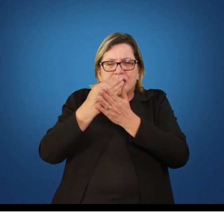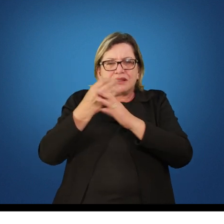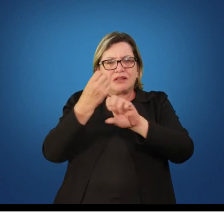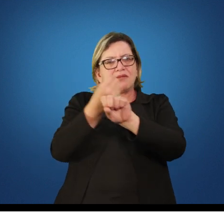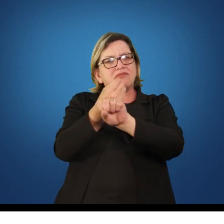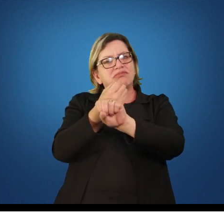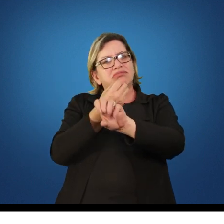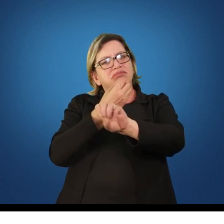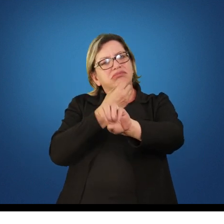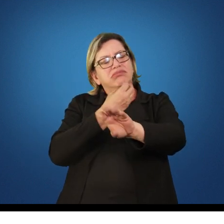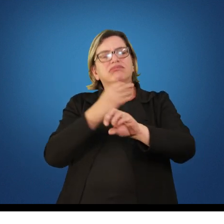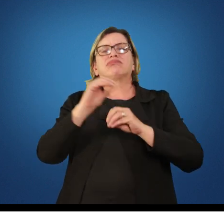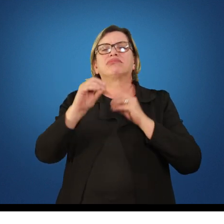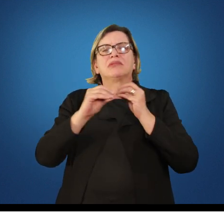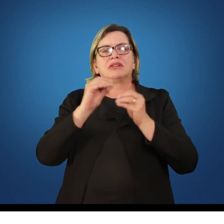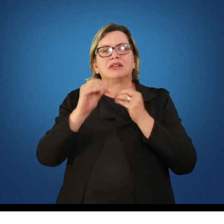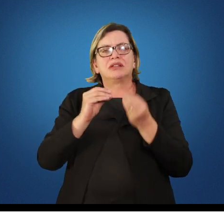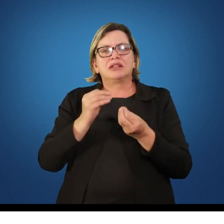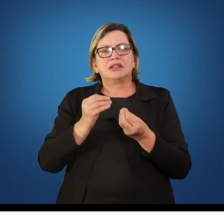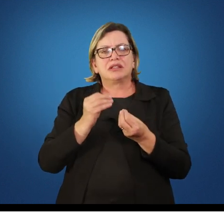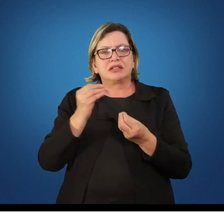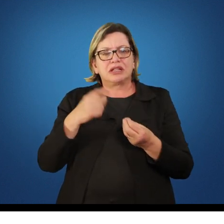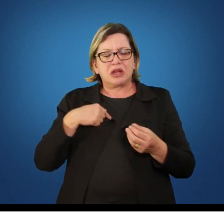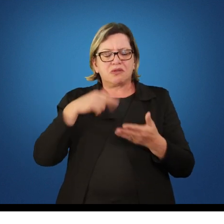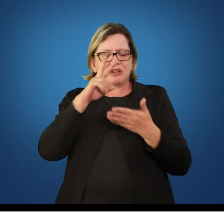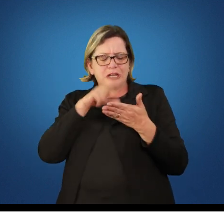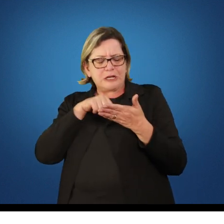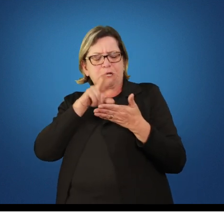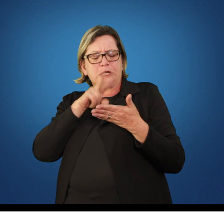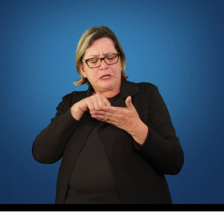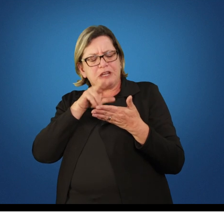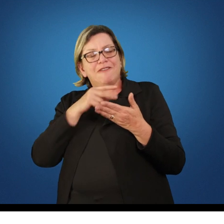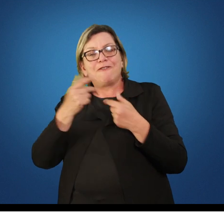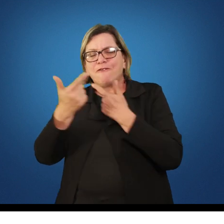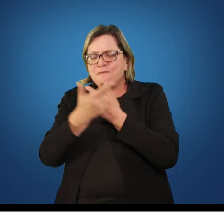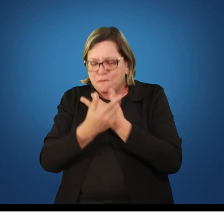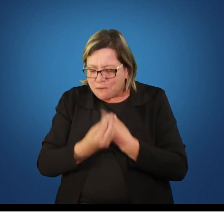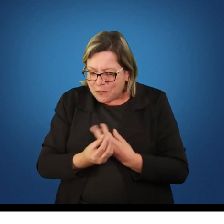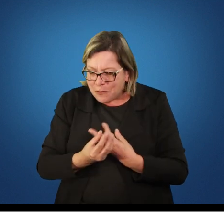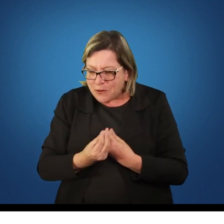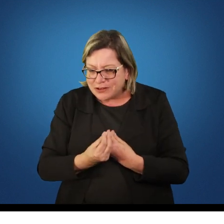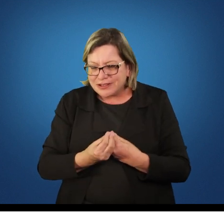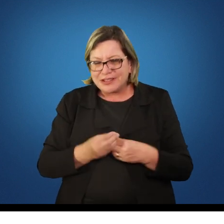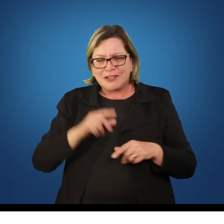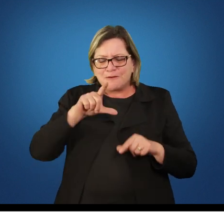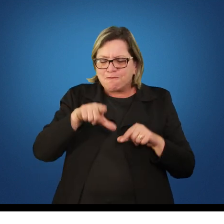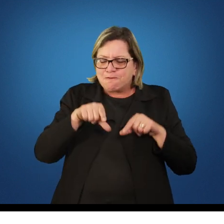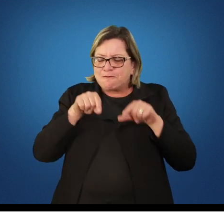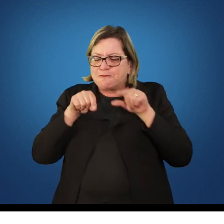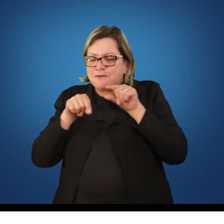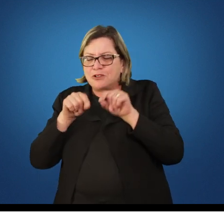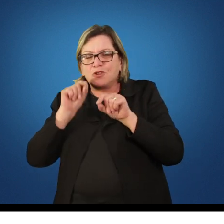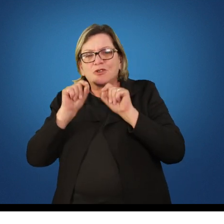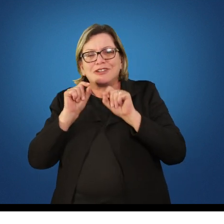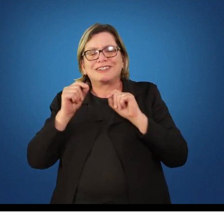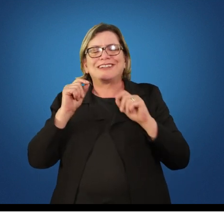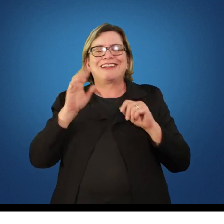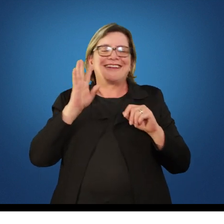e que eu li reli reli peguei alguma coisa e achei legal certo?